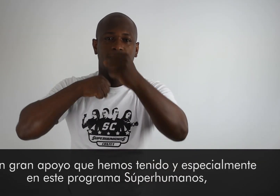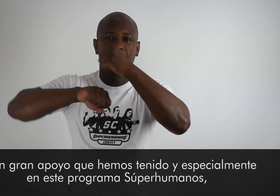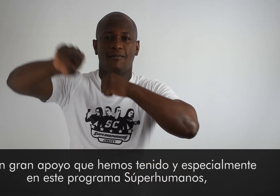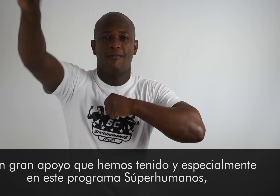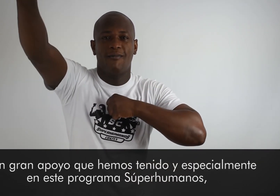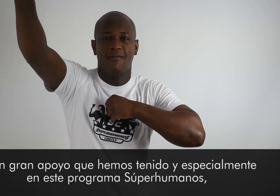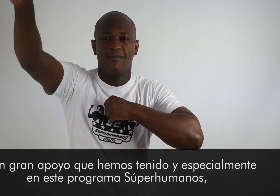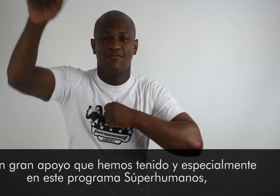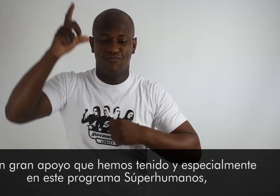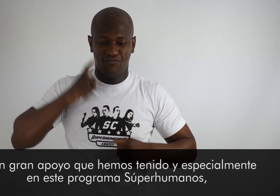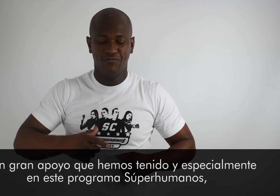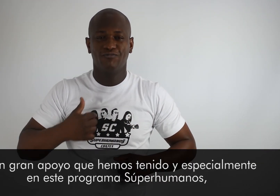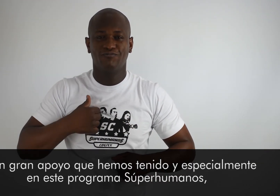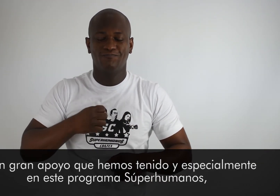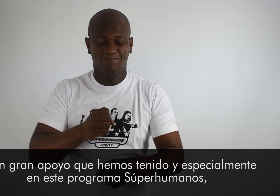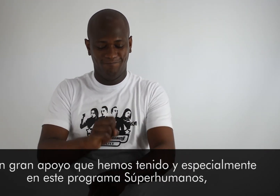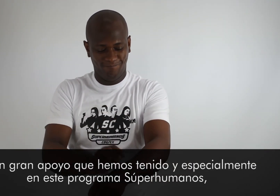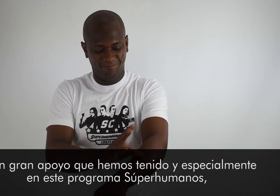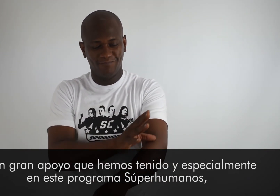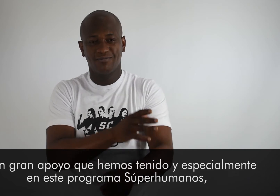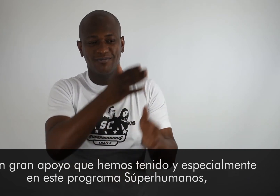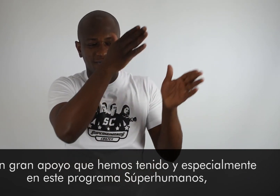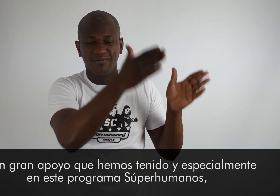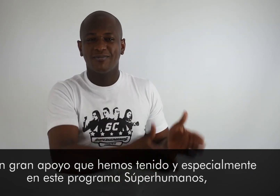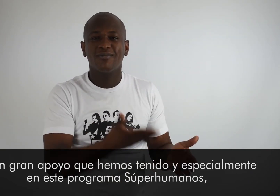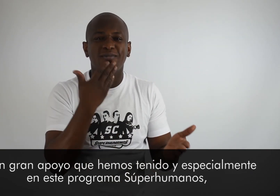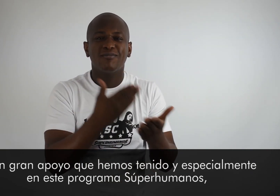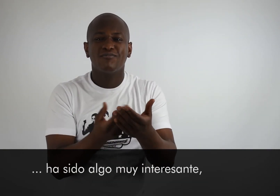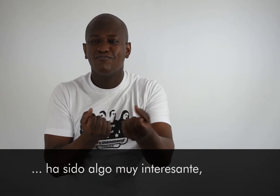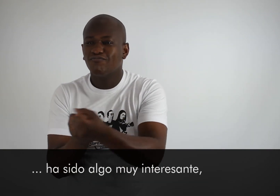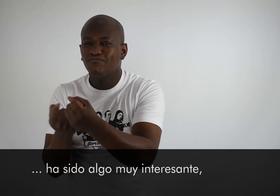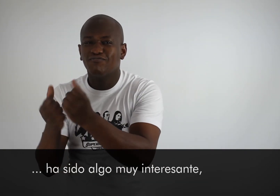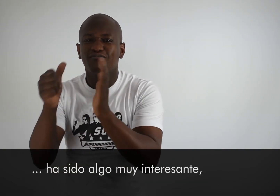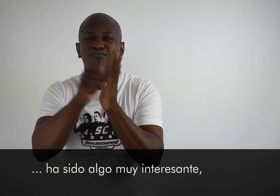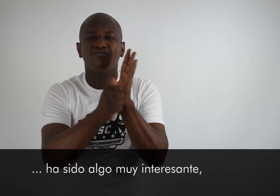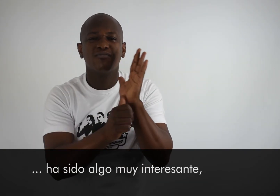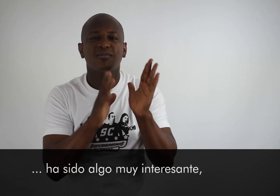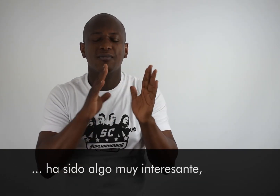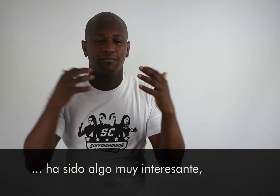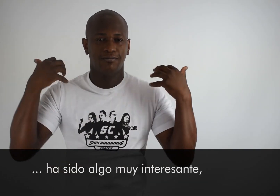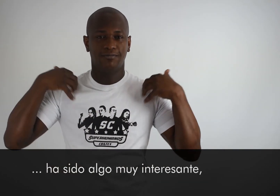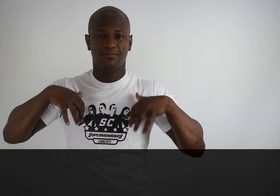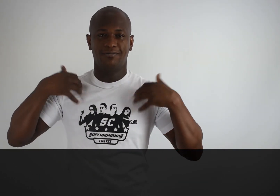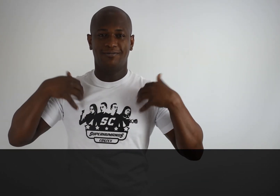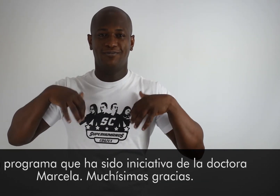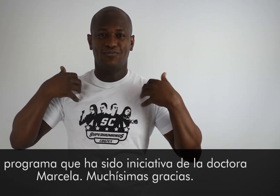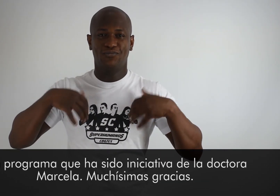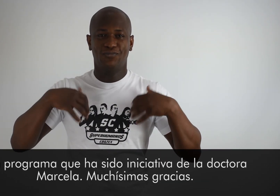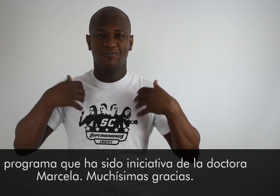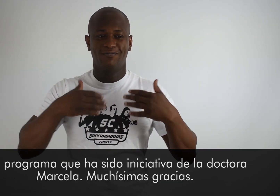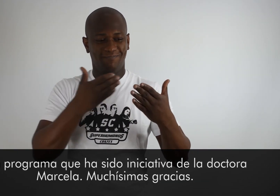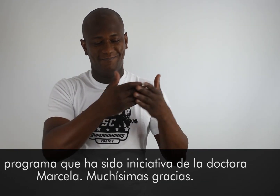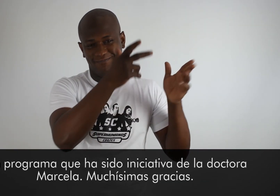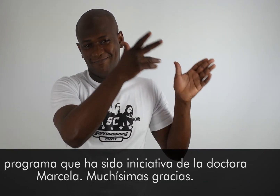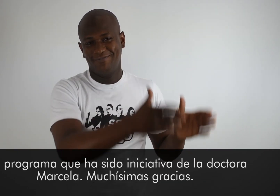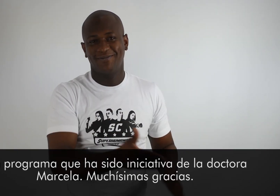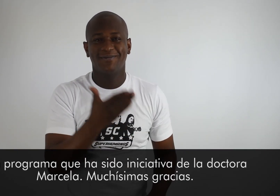Y especialmente en este programa Superhumanos ha sido algo muy interesante. Un programa que ha sido